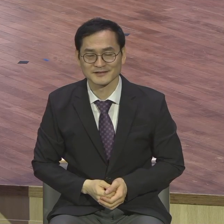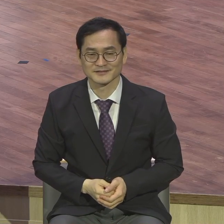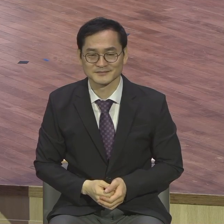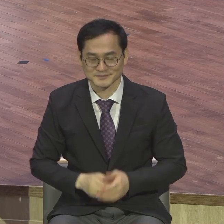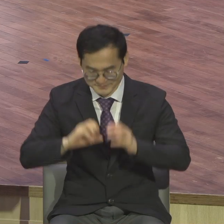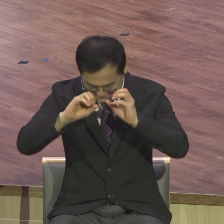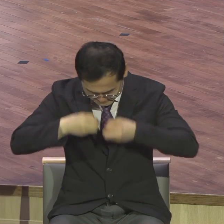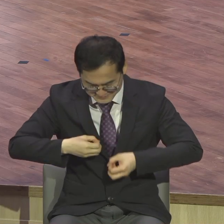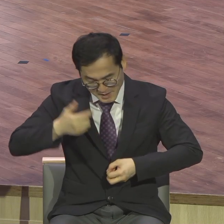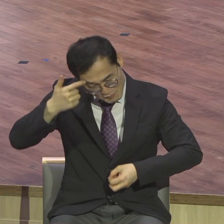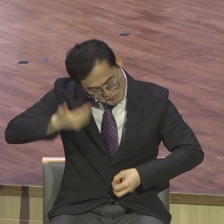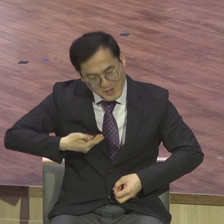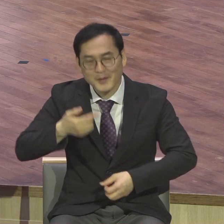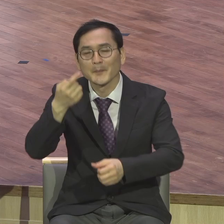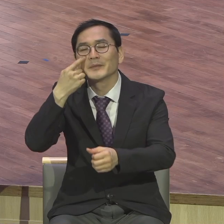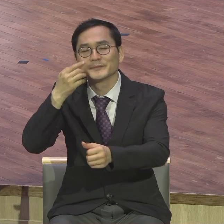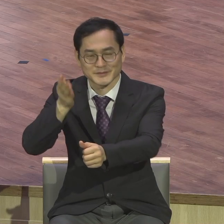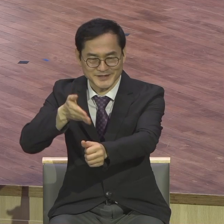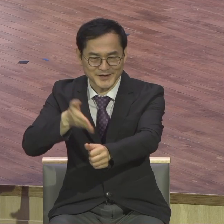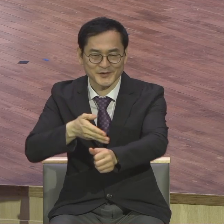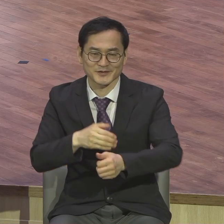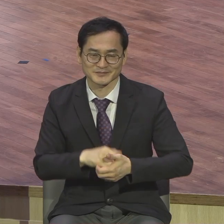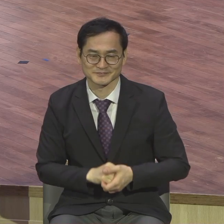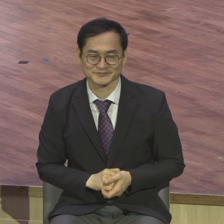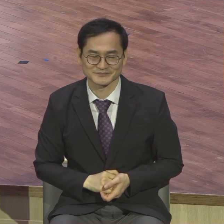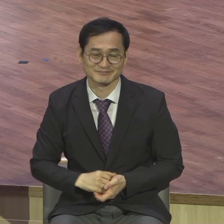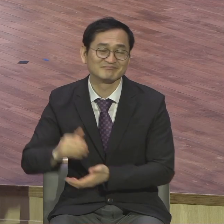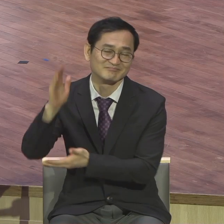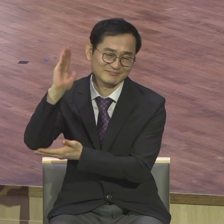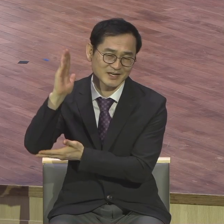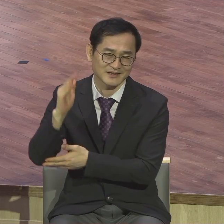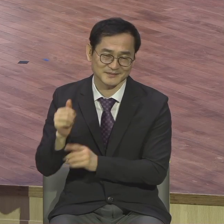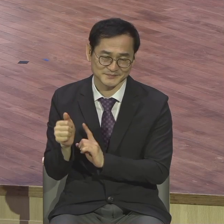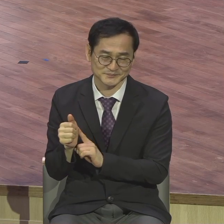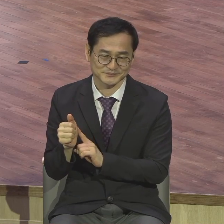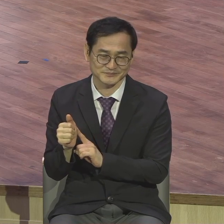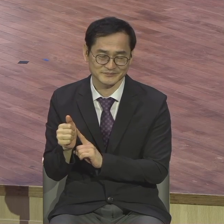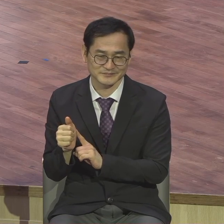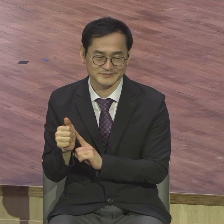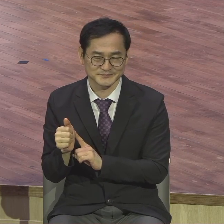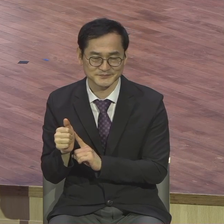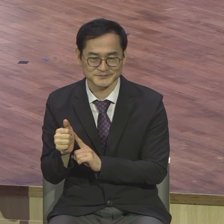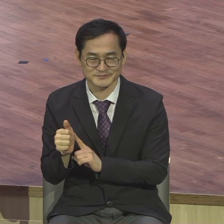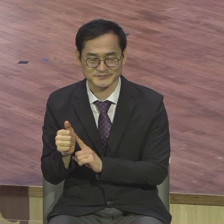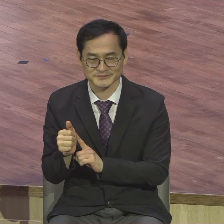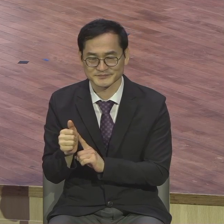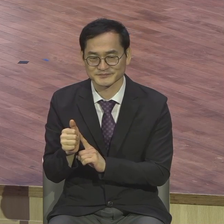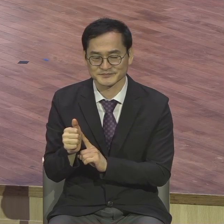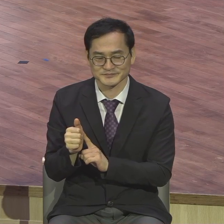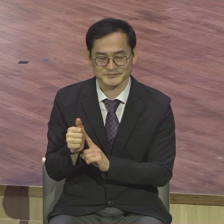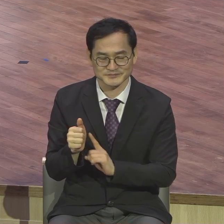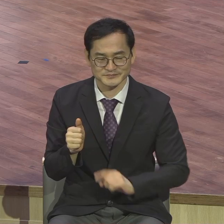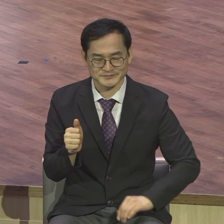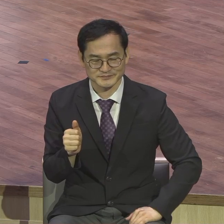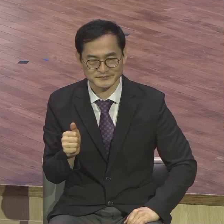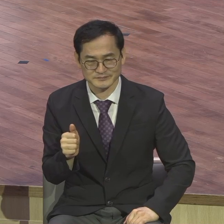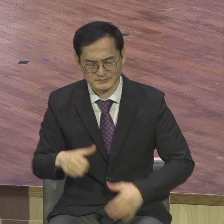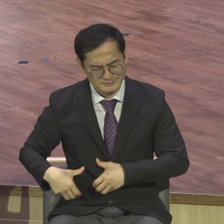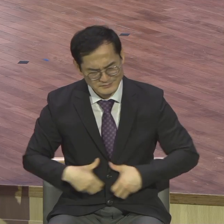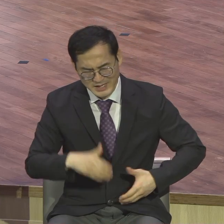성도 여러분 이 마윈 이 회장의 강족점은 뭐요 뭐 못거리지 말고 도전하라는